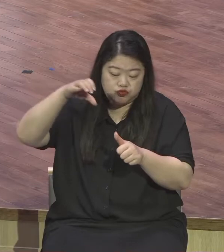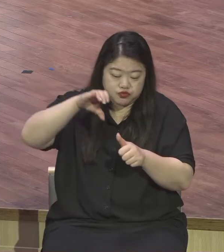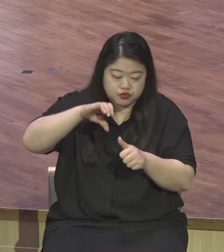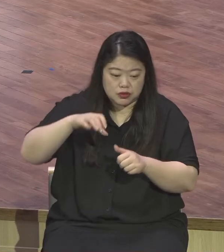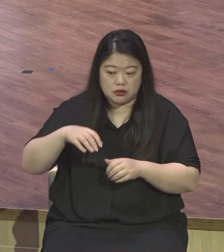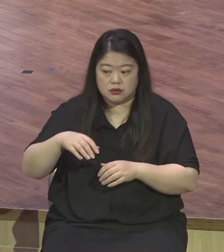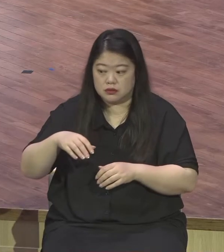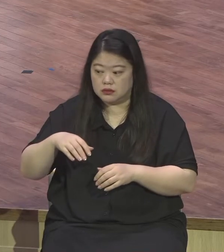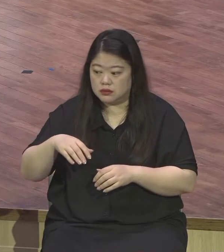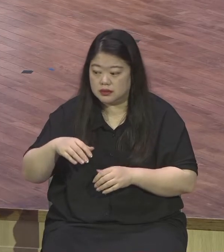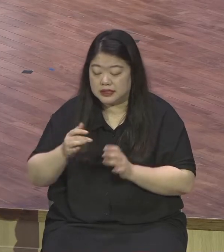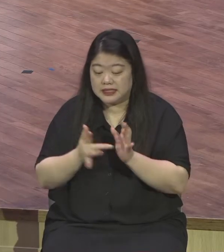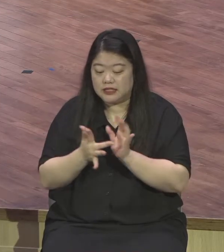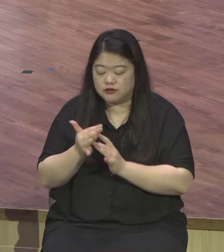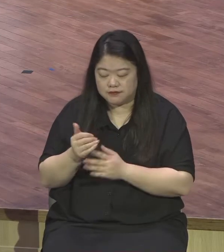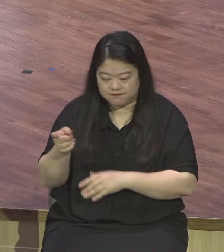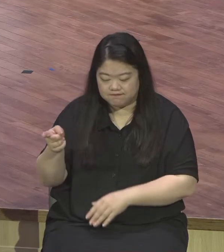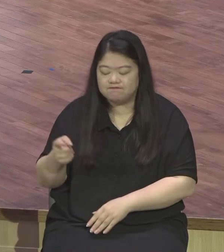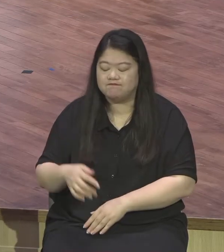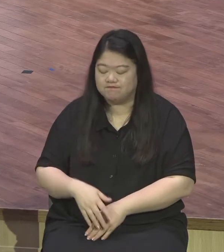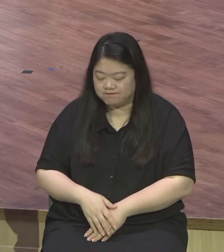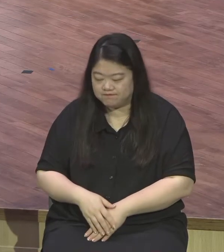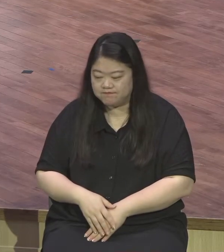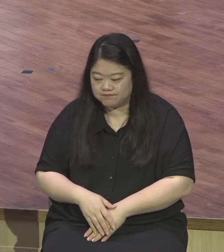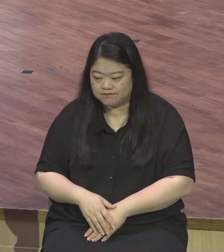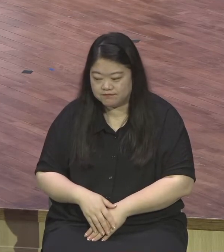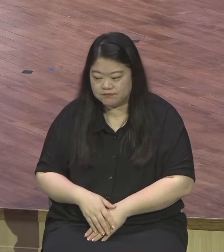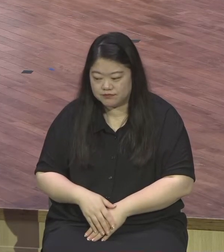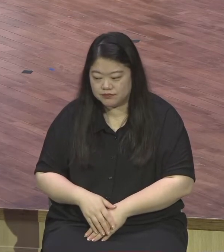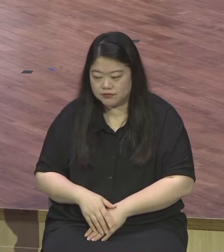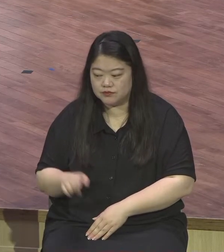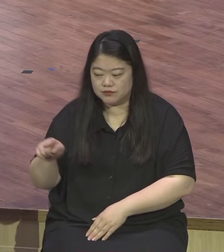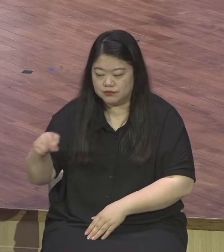구원사역의 의미를 지금 부여하고 있는 거예요 헌신이 이래야 됩니다